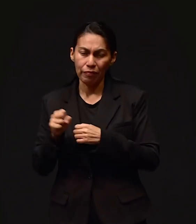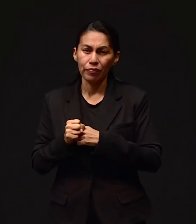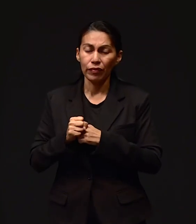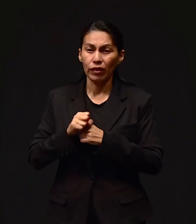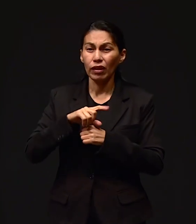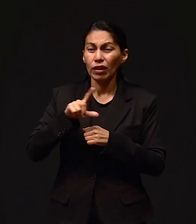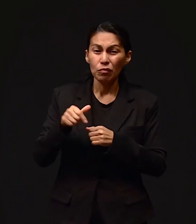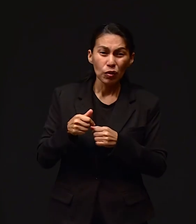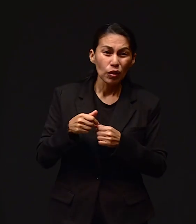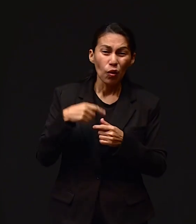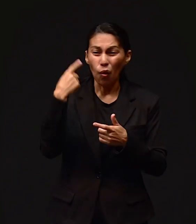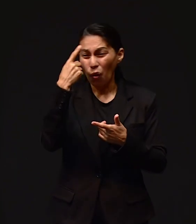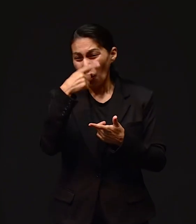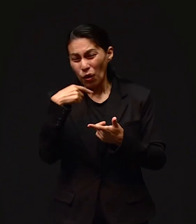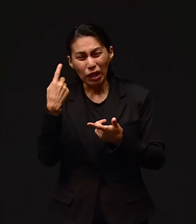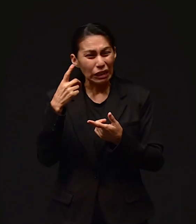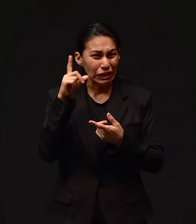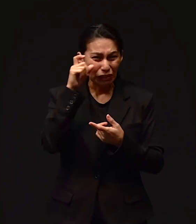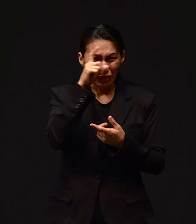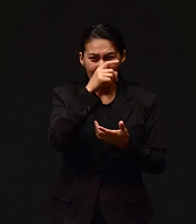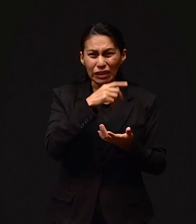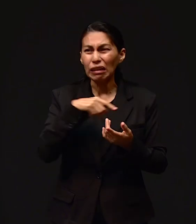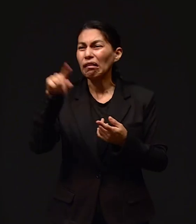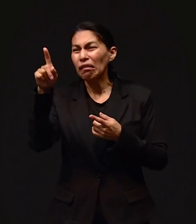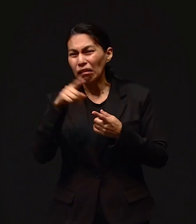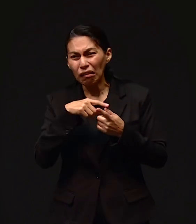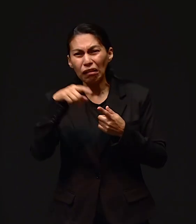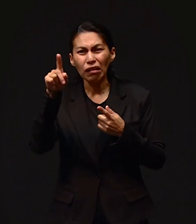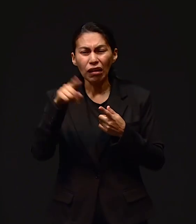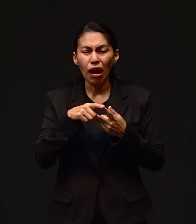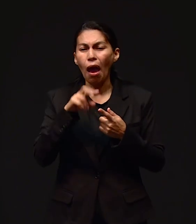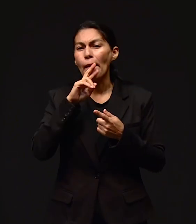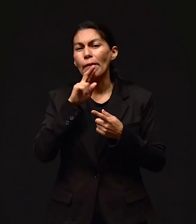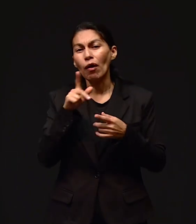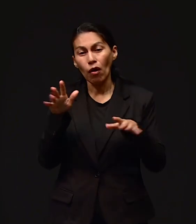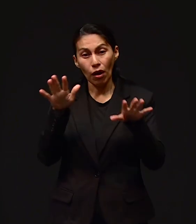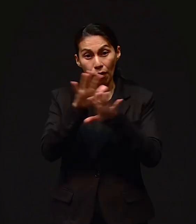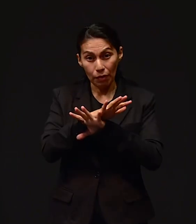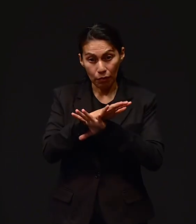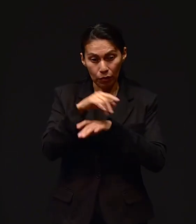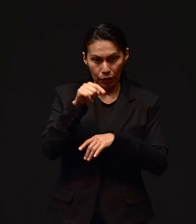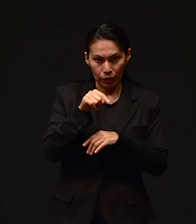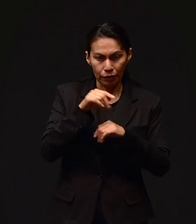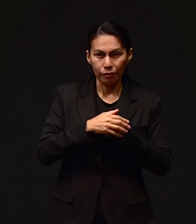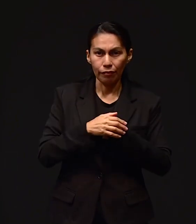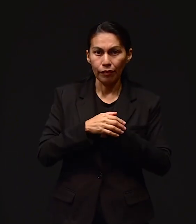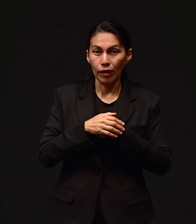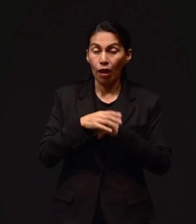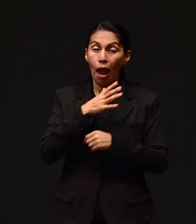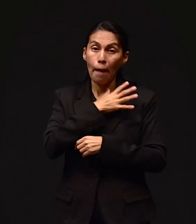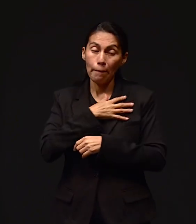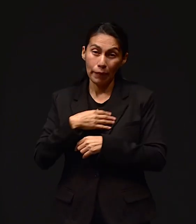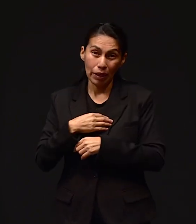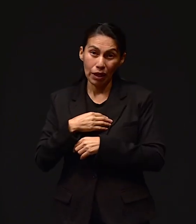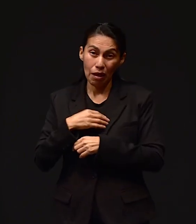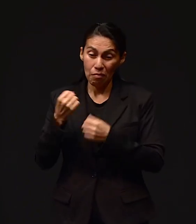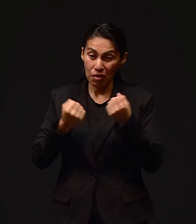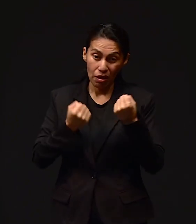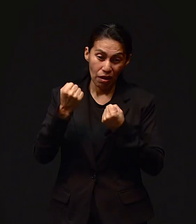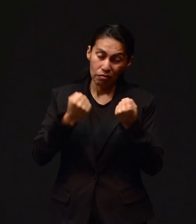tenían mis hijas, que no podíamos estar viniendo de allá, ¿verdad? Y ellas, en ese entonces, ellas no sabían manejar.